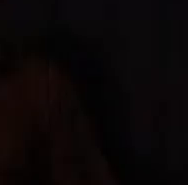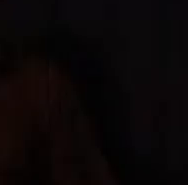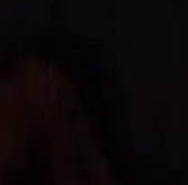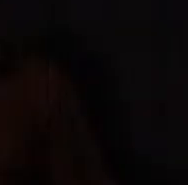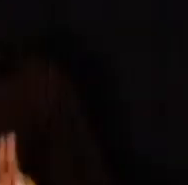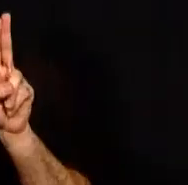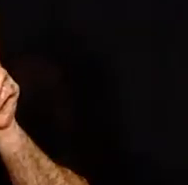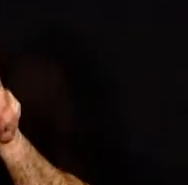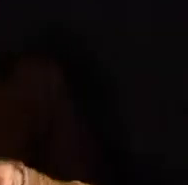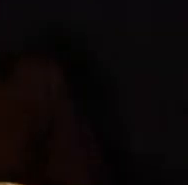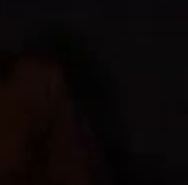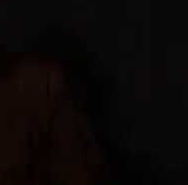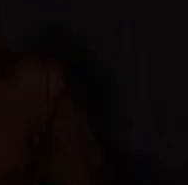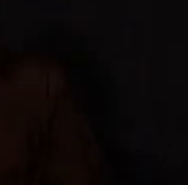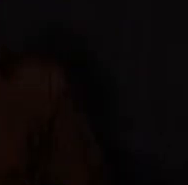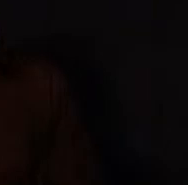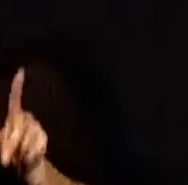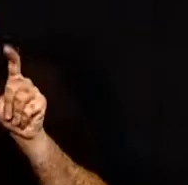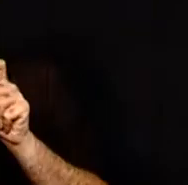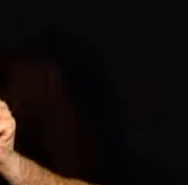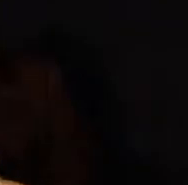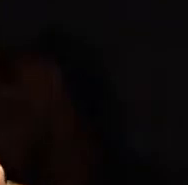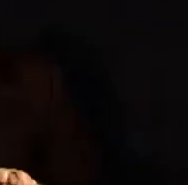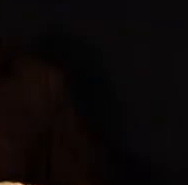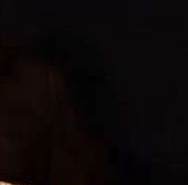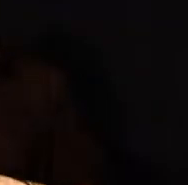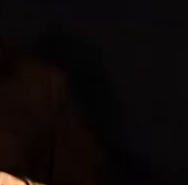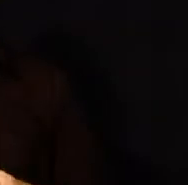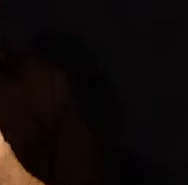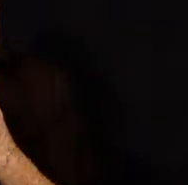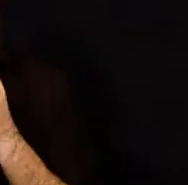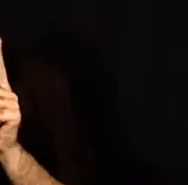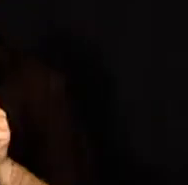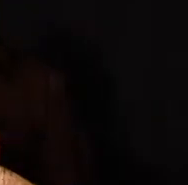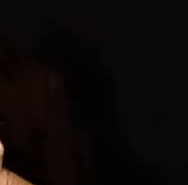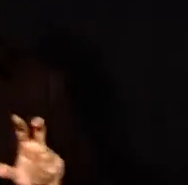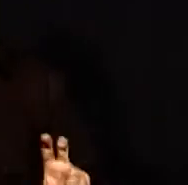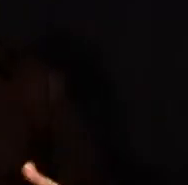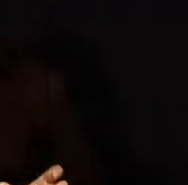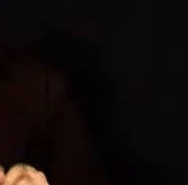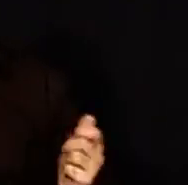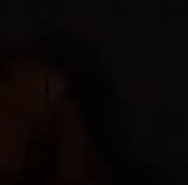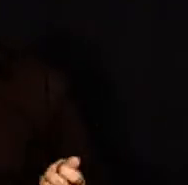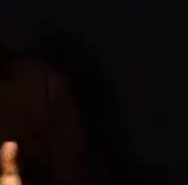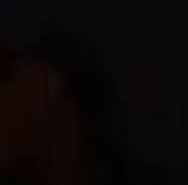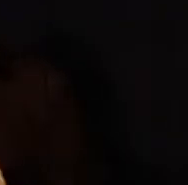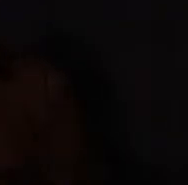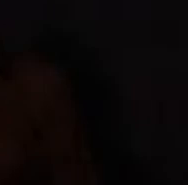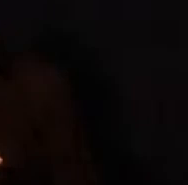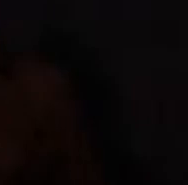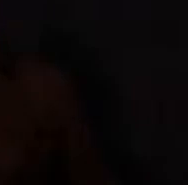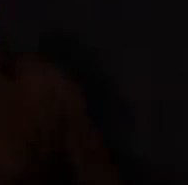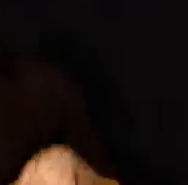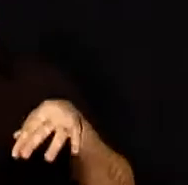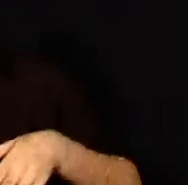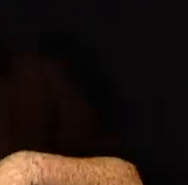Kanal Sim ve Yakın Doğu Televizyonu'nun iş birliğiyle hazırlanan Engelsiz Haber'in sonuna